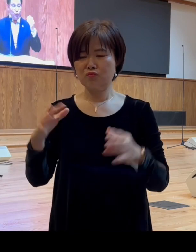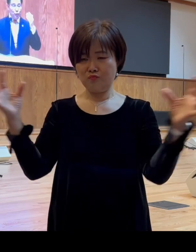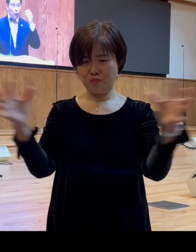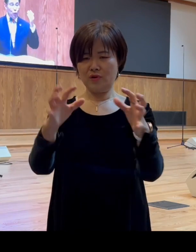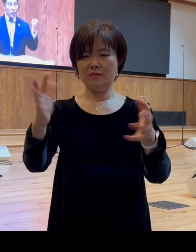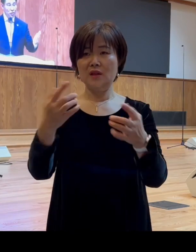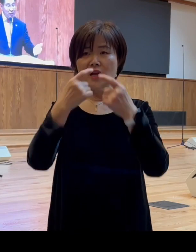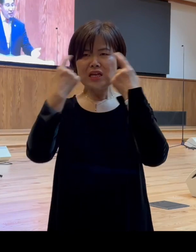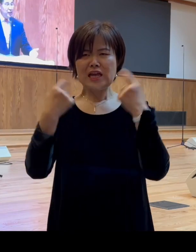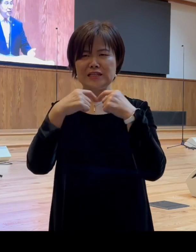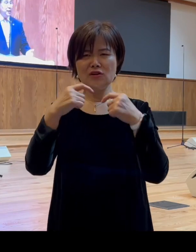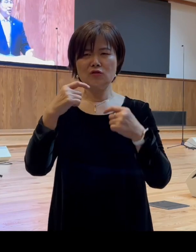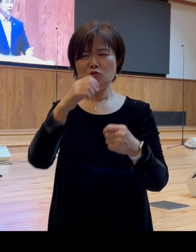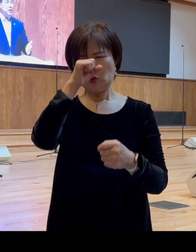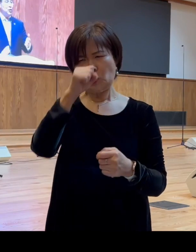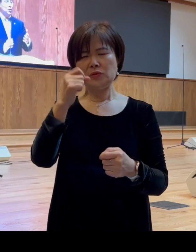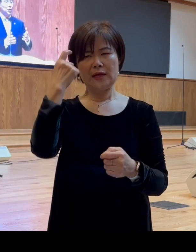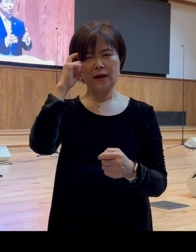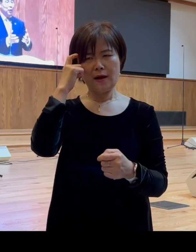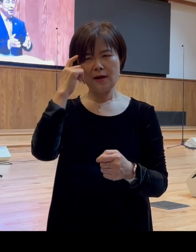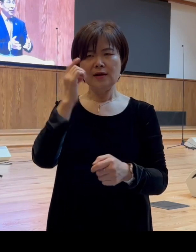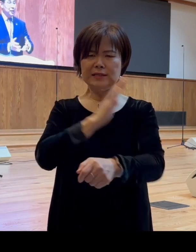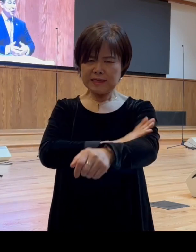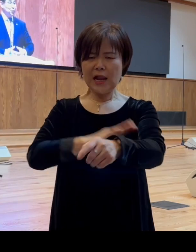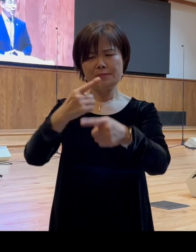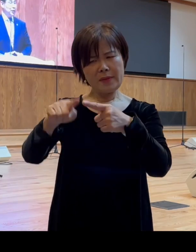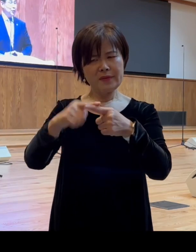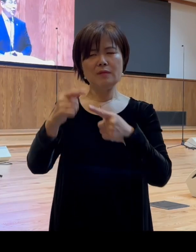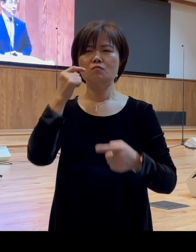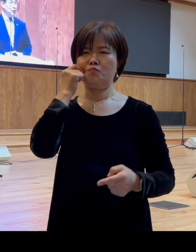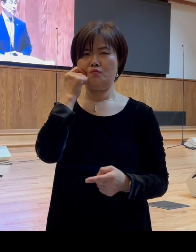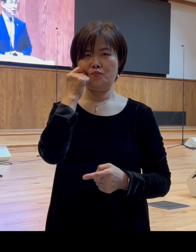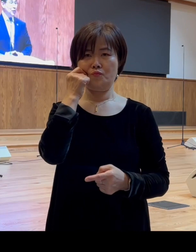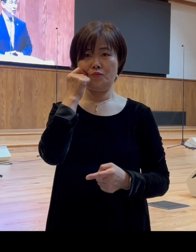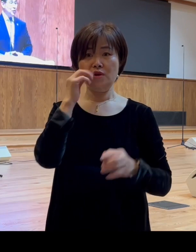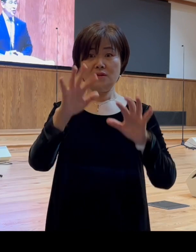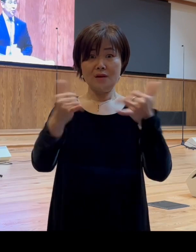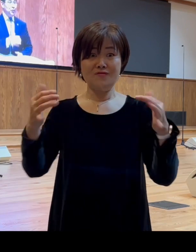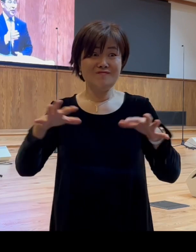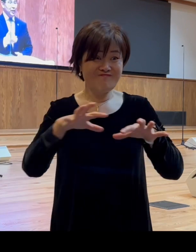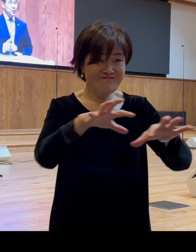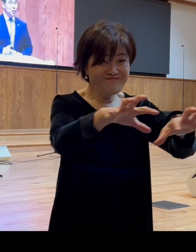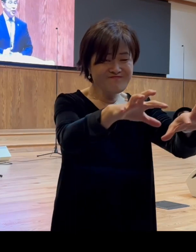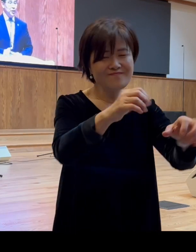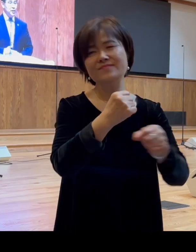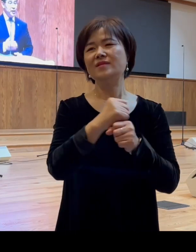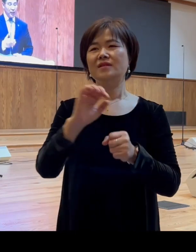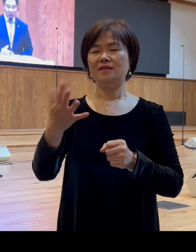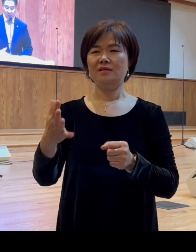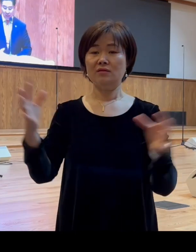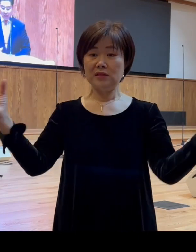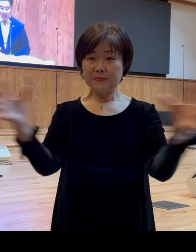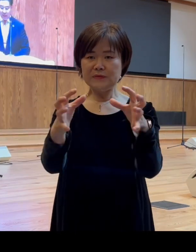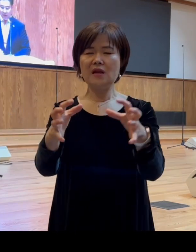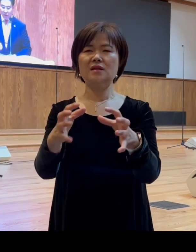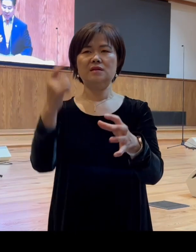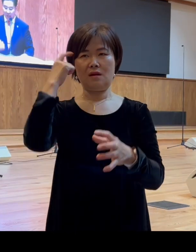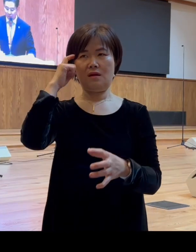논리적인 생각을 하거나 이성적인 판단을 하지 못하고 그런 집단적인 생각 어떤 감정